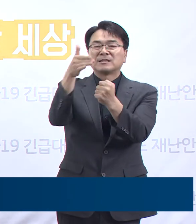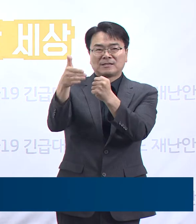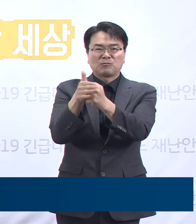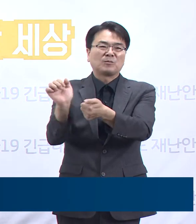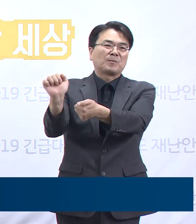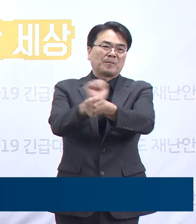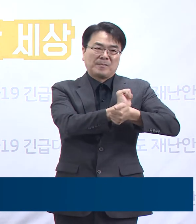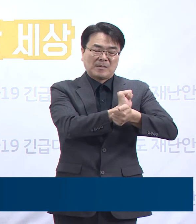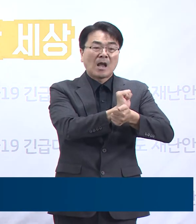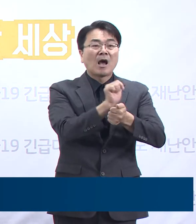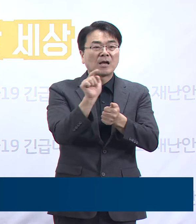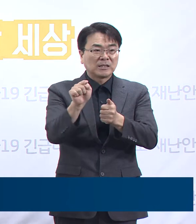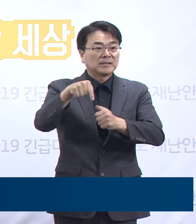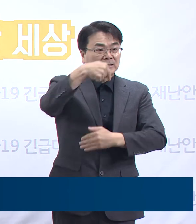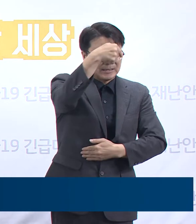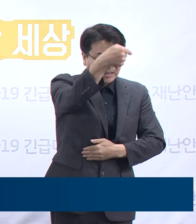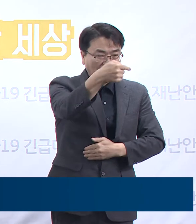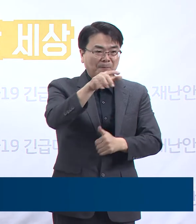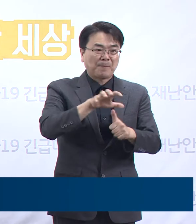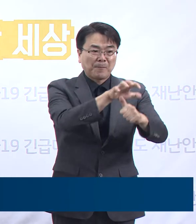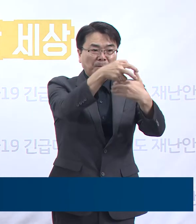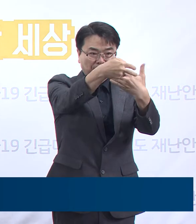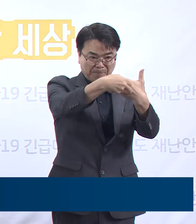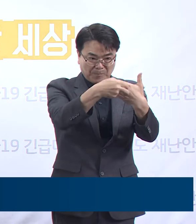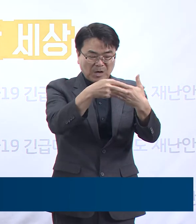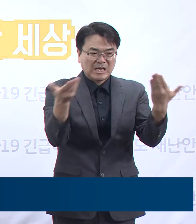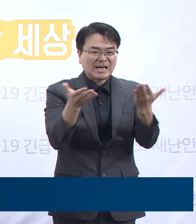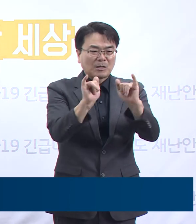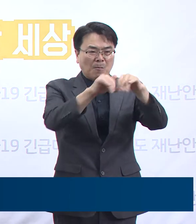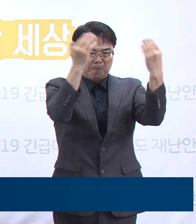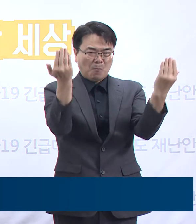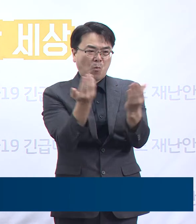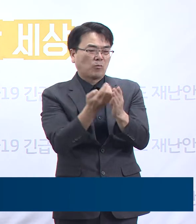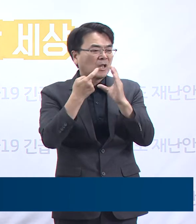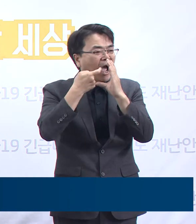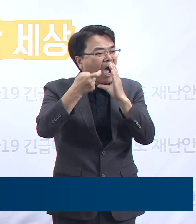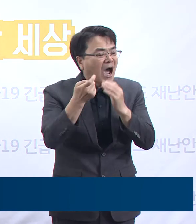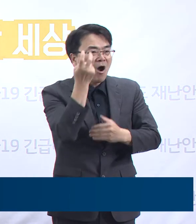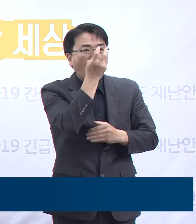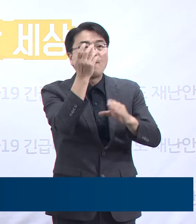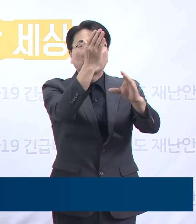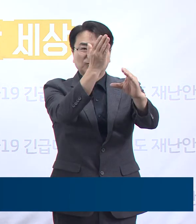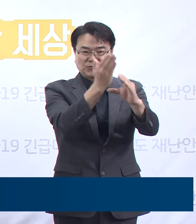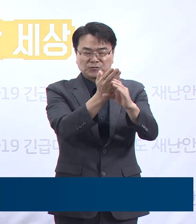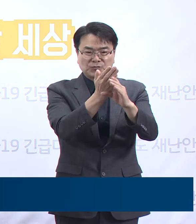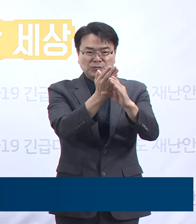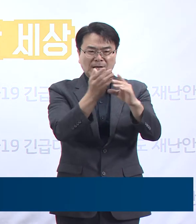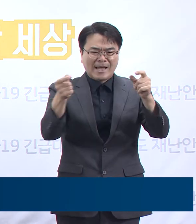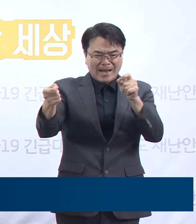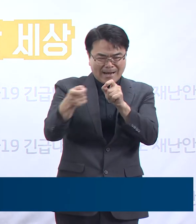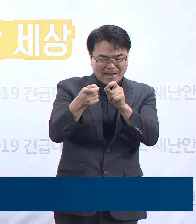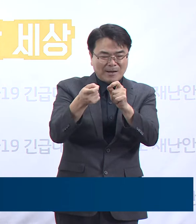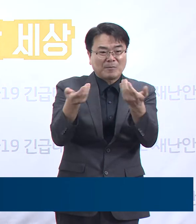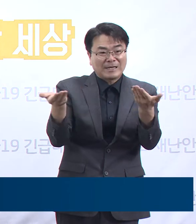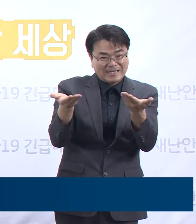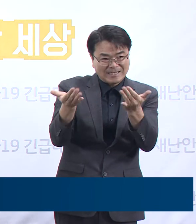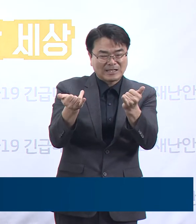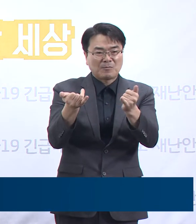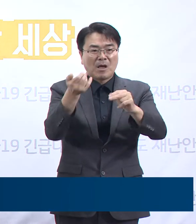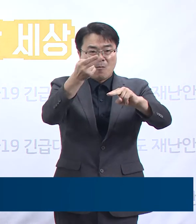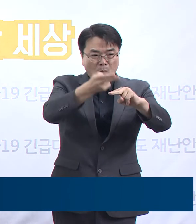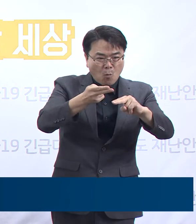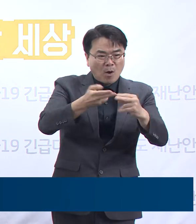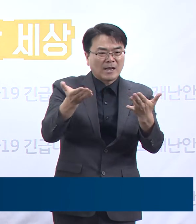요양병원 원내 환자 및 직원 24명에 대한 전수검사를 실시 중이고 확진자와 밀접 근무한 영양과